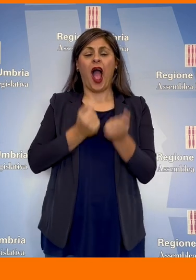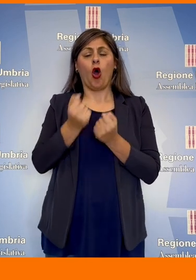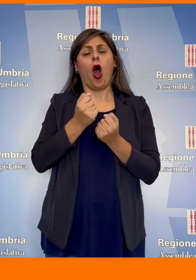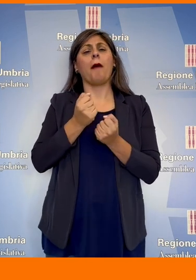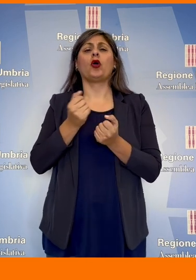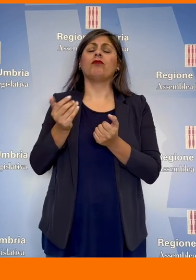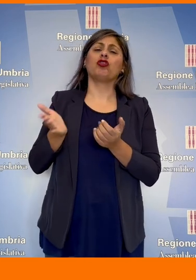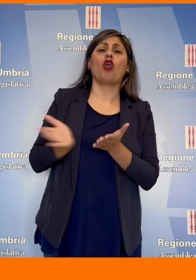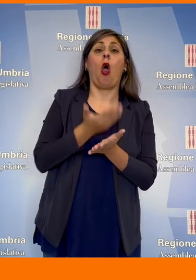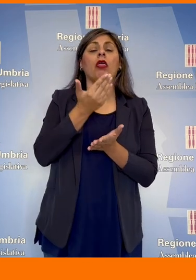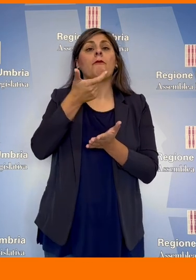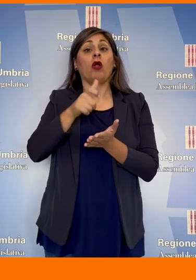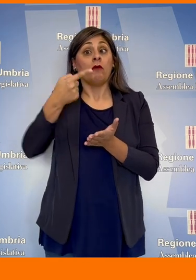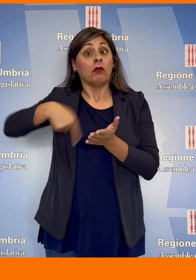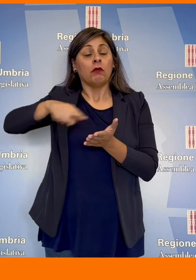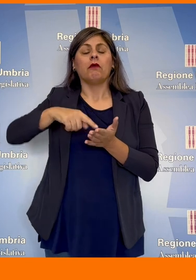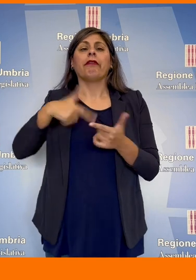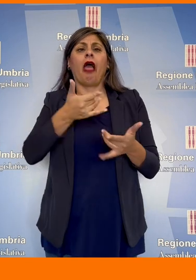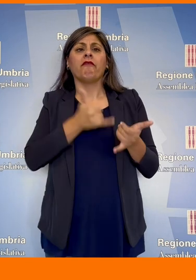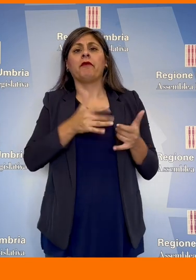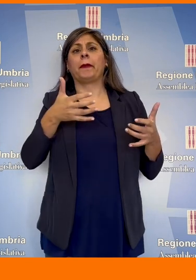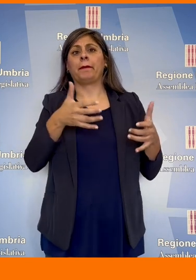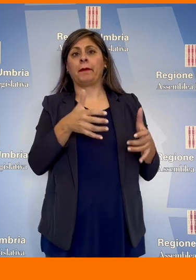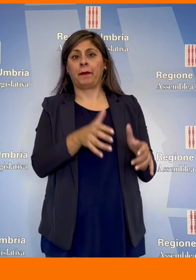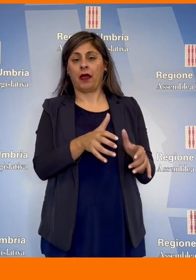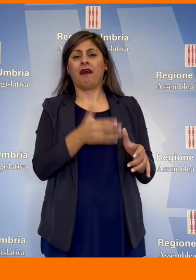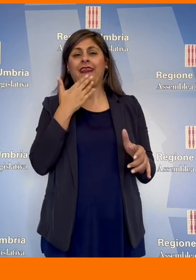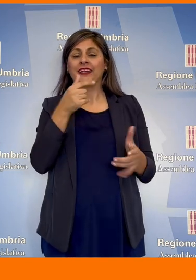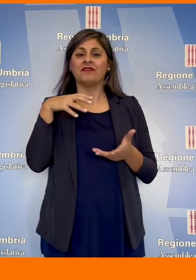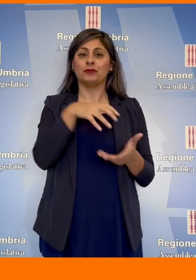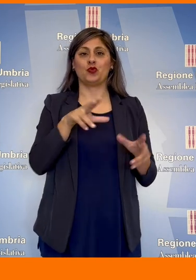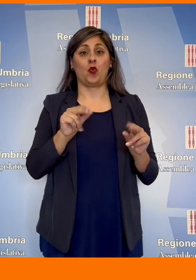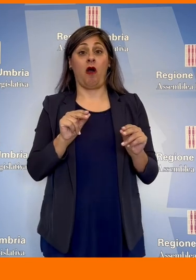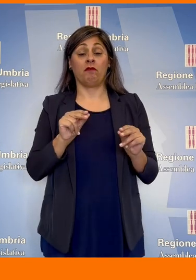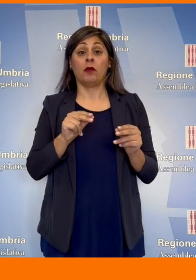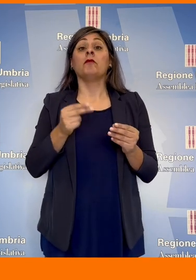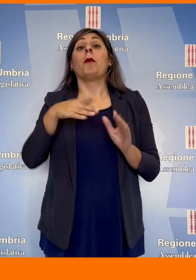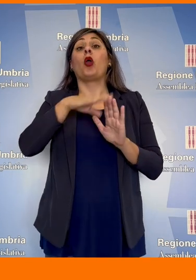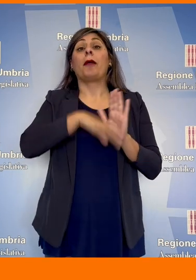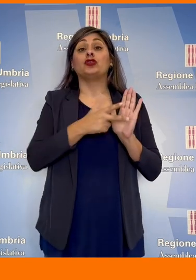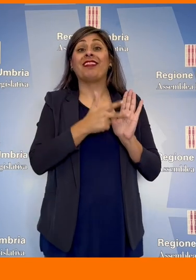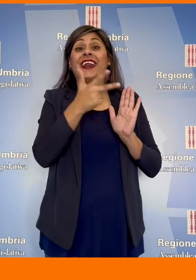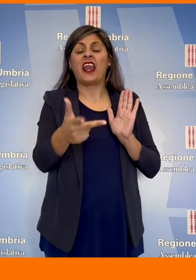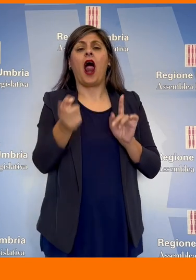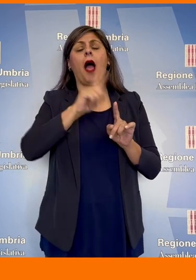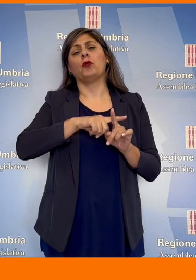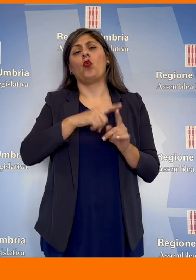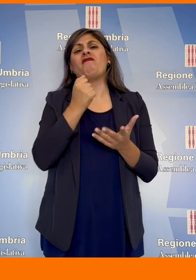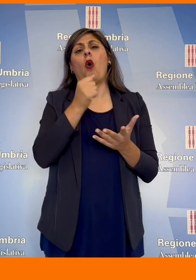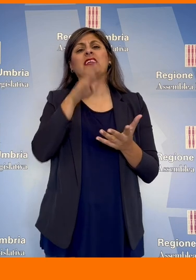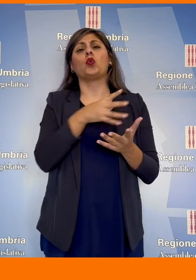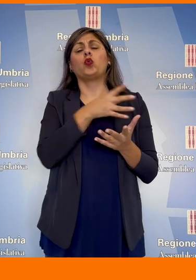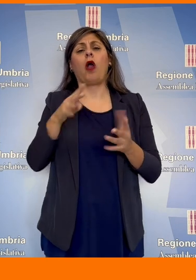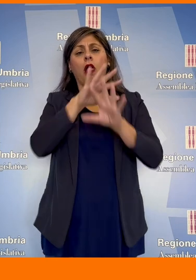ed economico che impediscono le nuove nascite, grazie a nuovi finanziamenti, una programmazione triennale e fondi strutturali